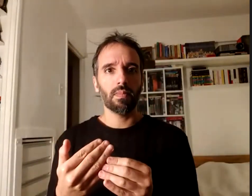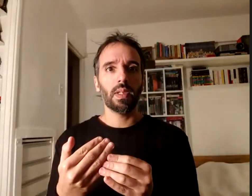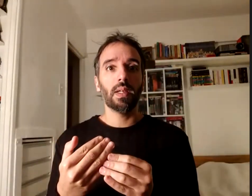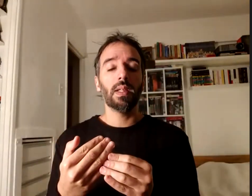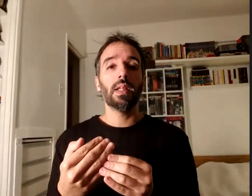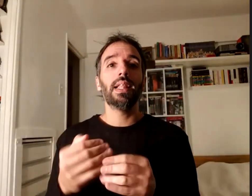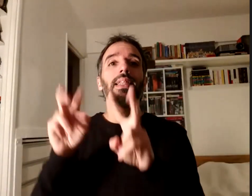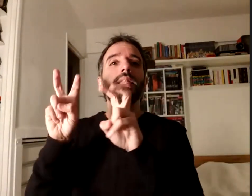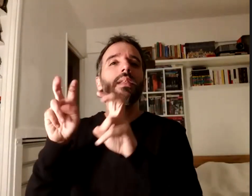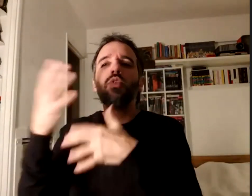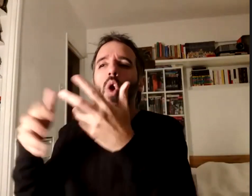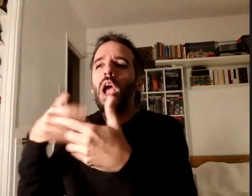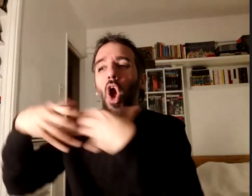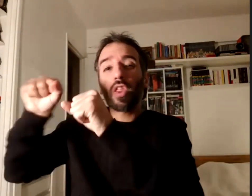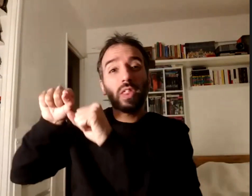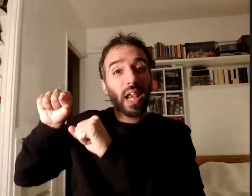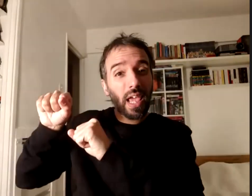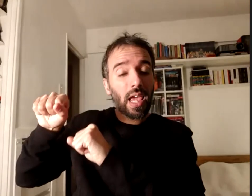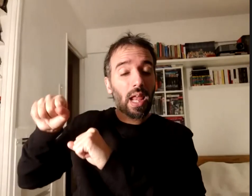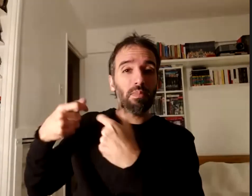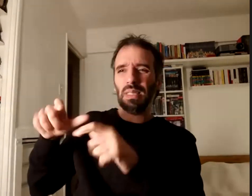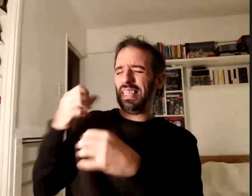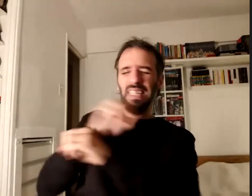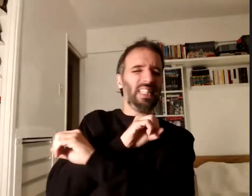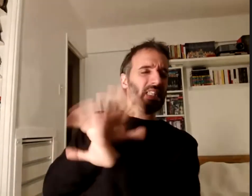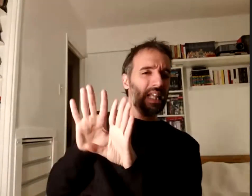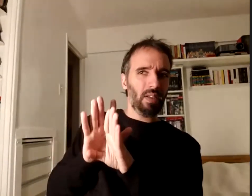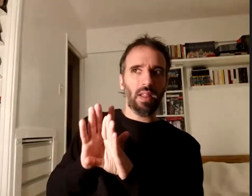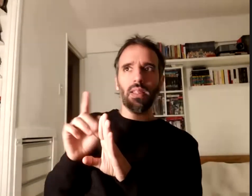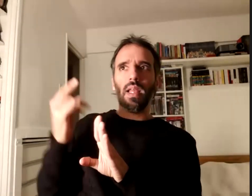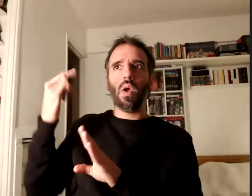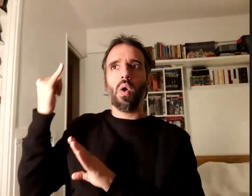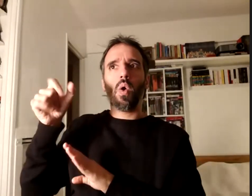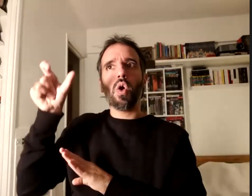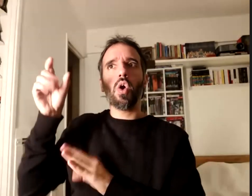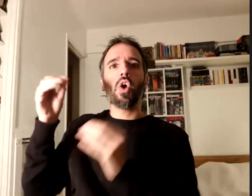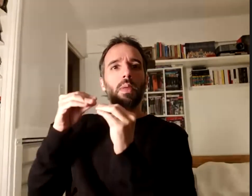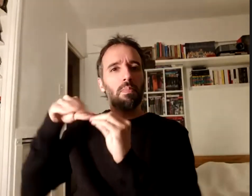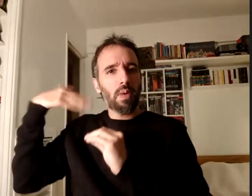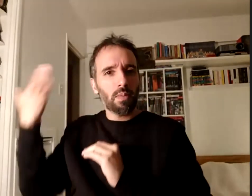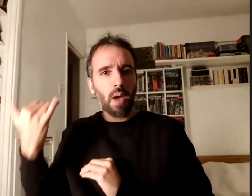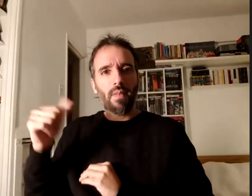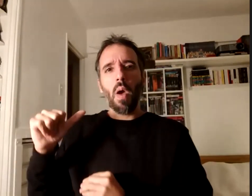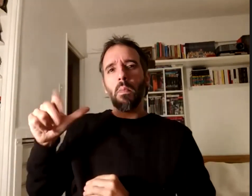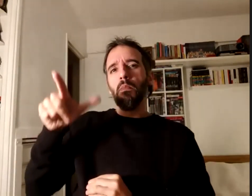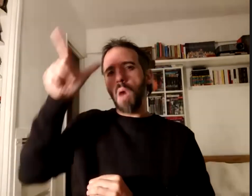terrible hubo un compañero que se pegó un porrazo porque había un policía dentro del área costaba